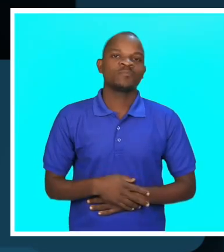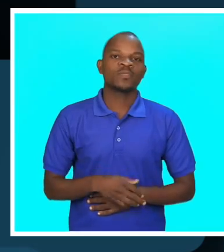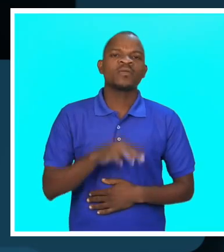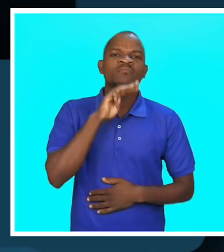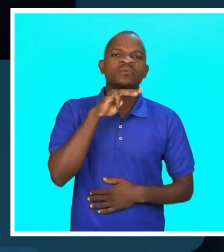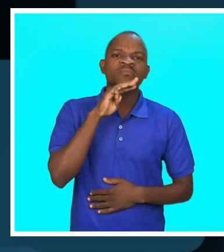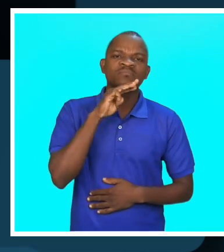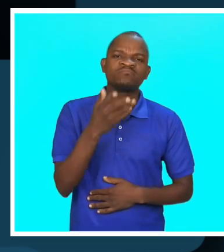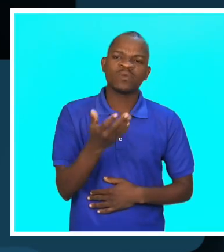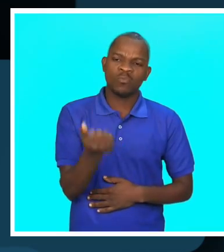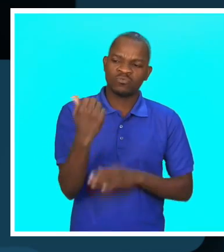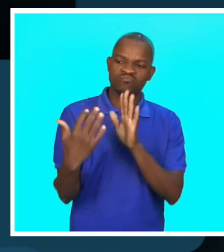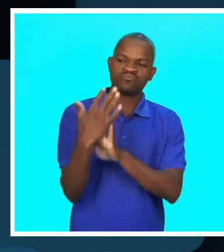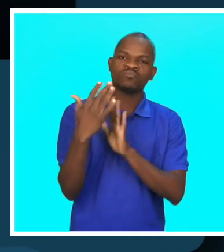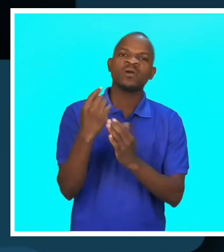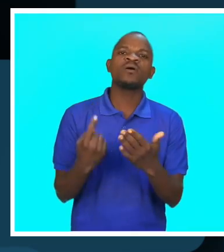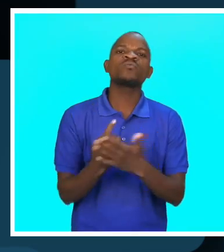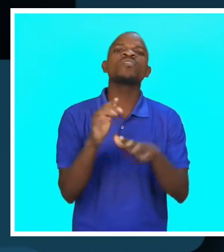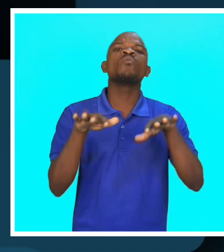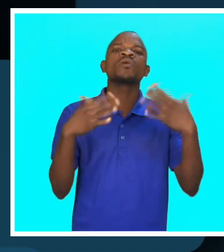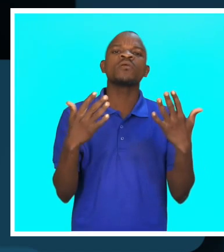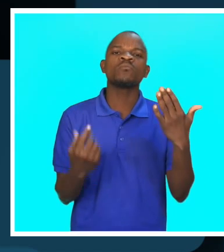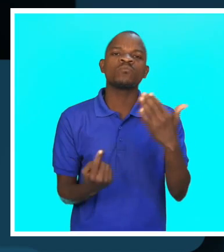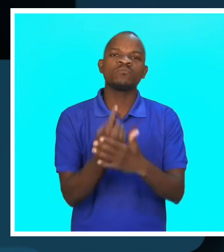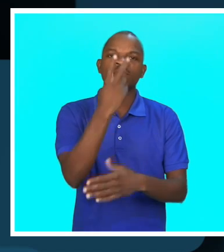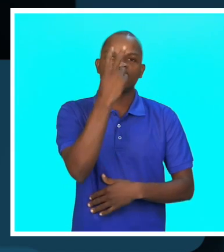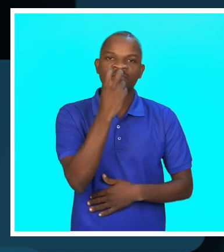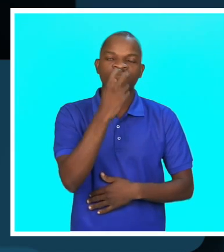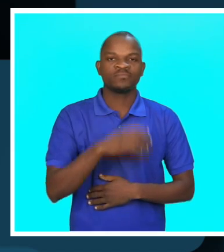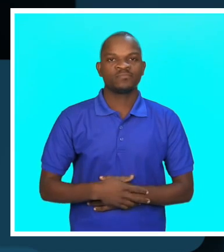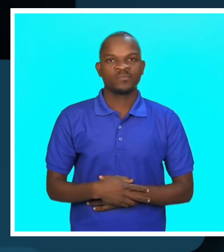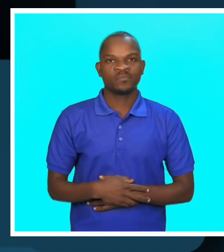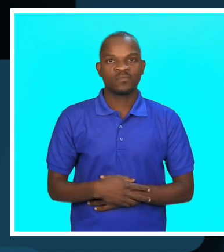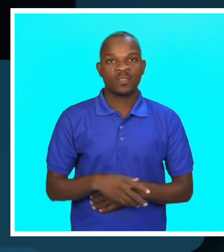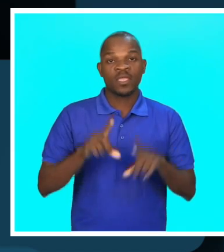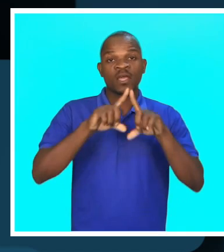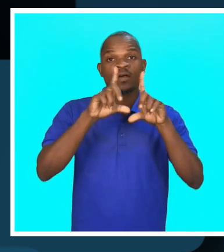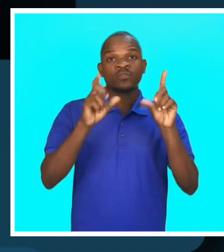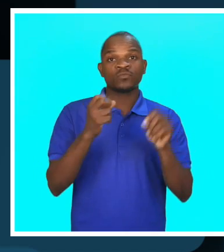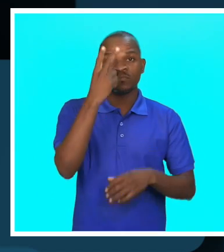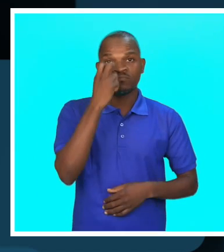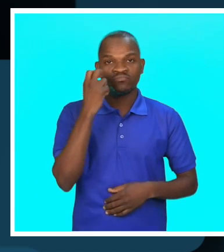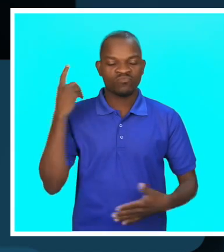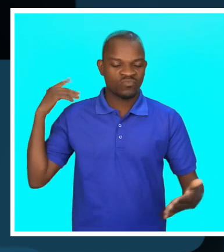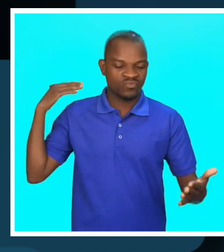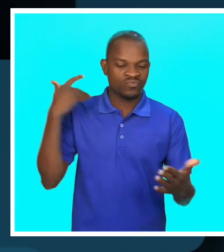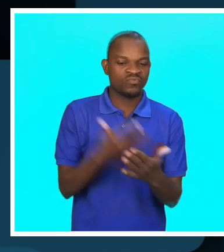Lúcia, conta-nos um pouco o que aconteceu para ter deficiência visual. A deficiência visual, desde a